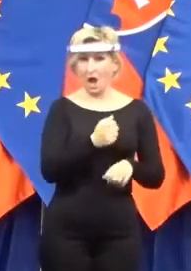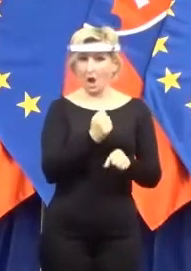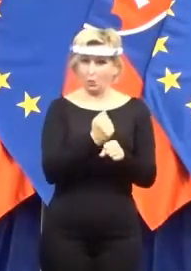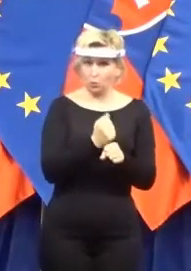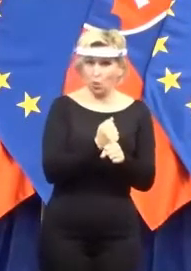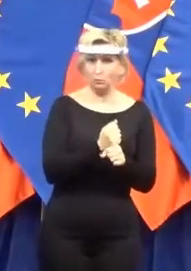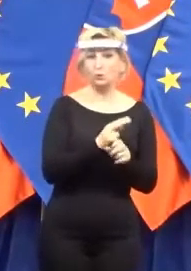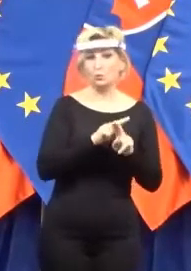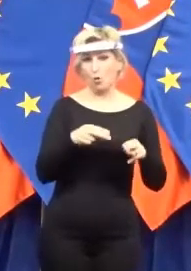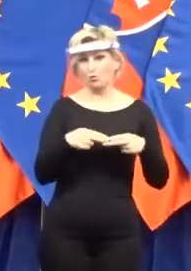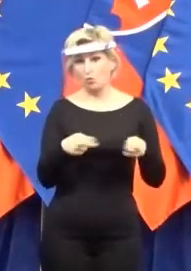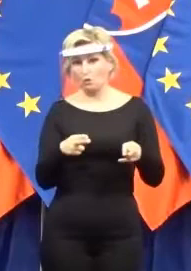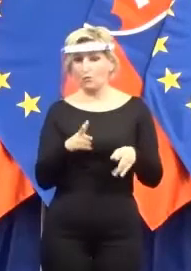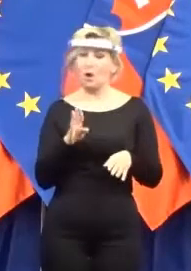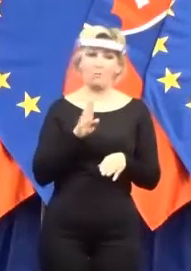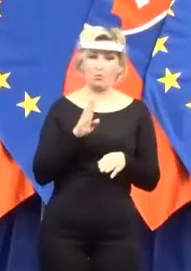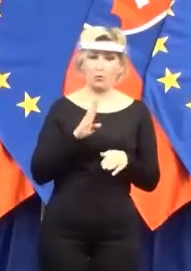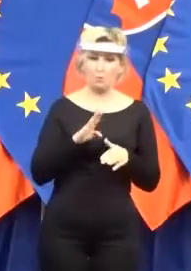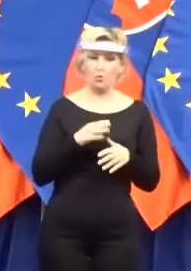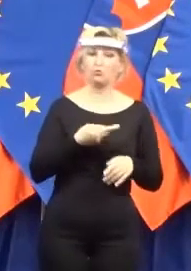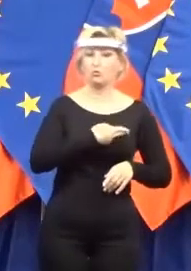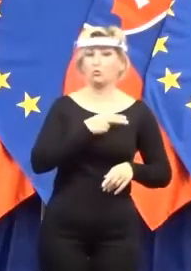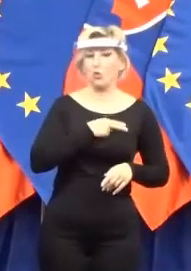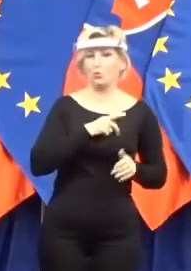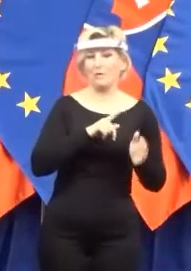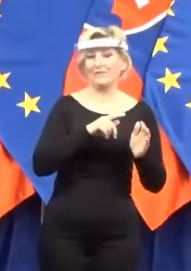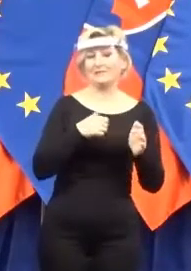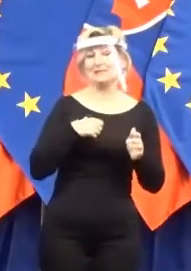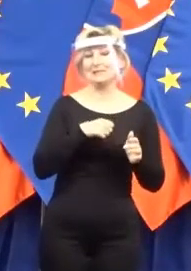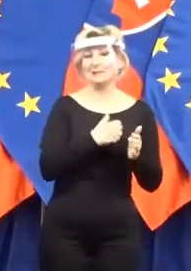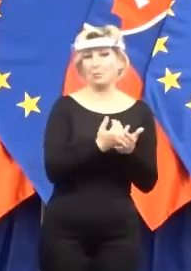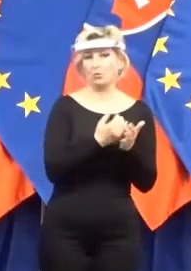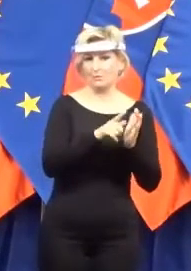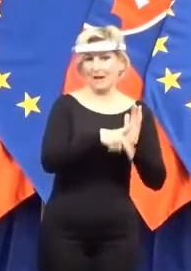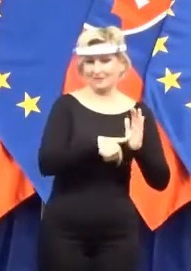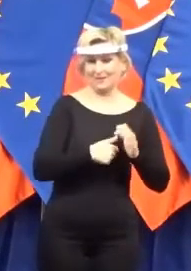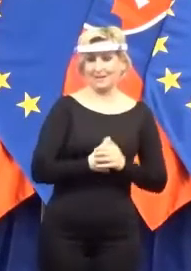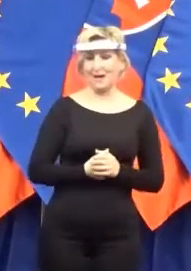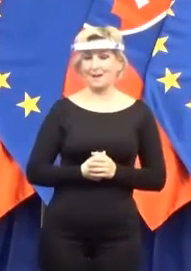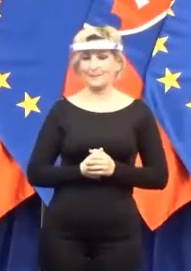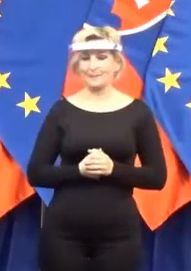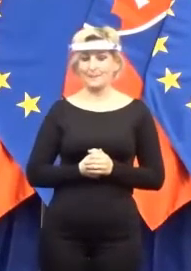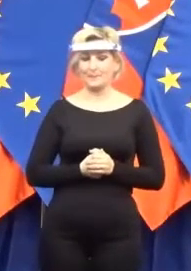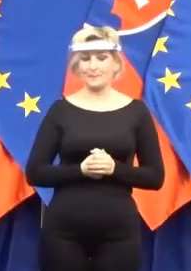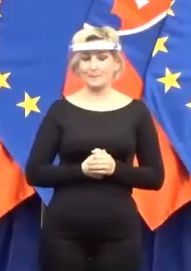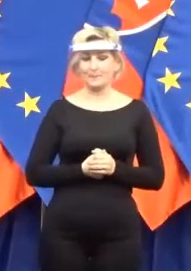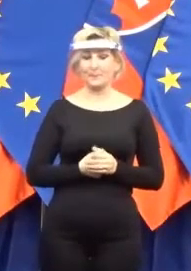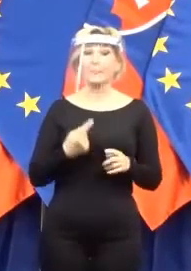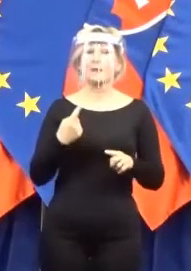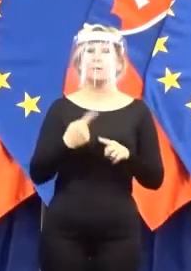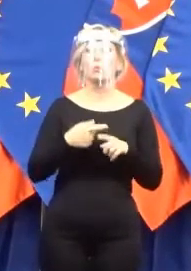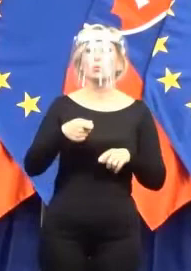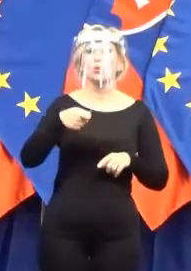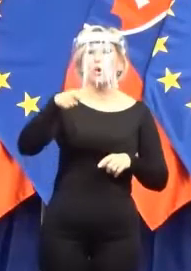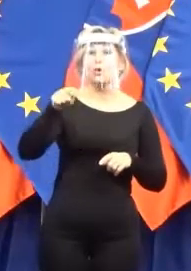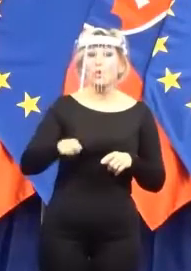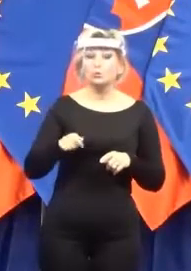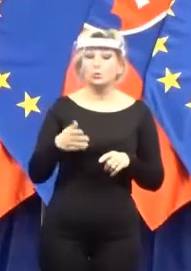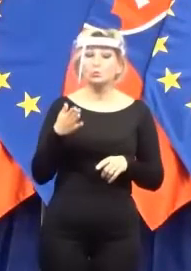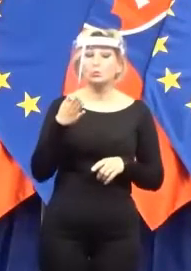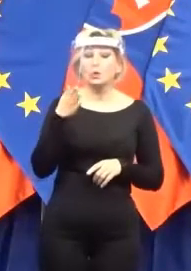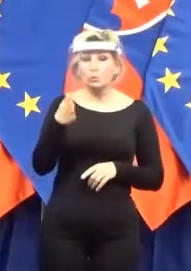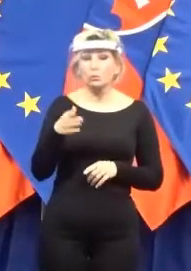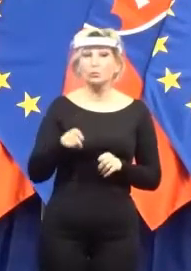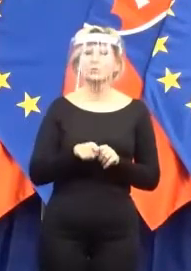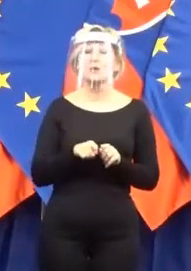V tom rozhodnutí samozrejme, v jednoduchosti, aby som vyslovil v tom rozhodnutí, bude, že pre koho sa bude dať variť,